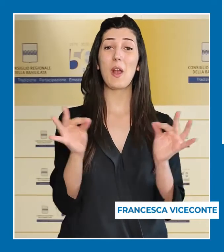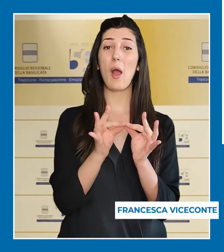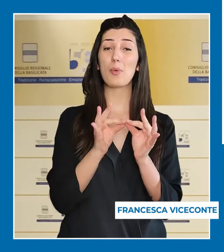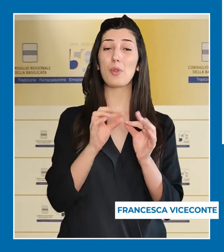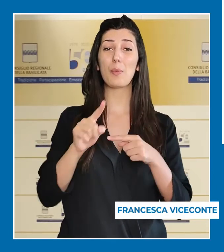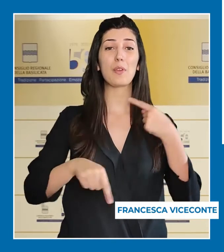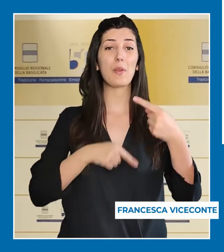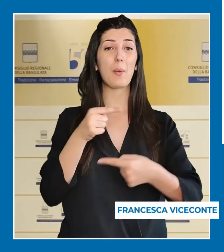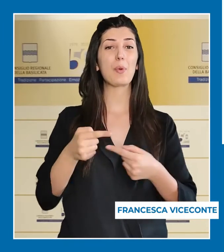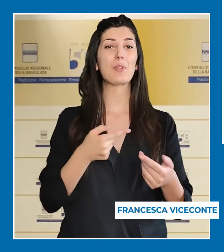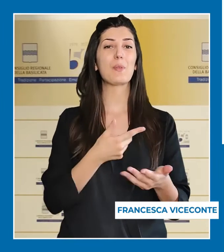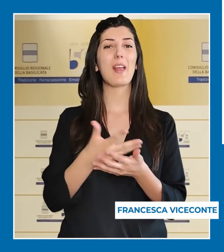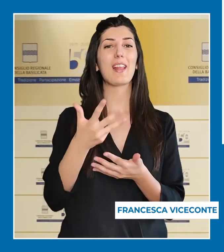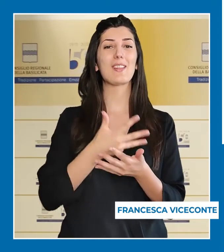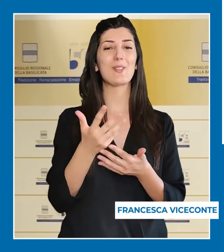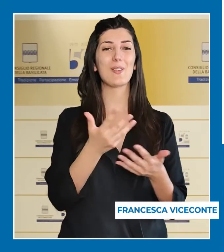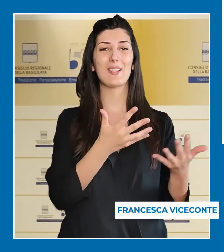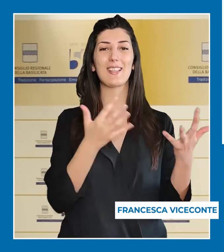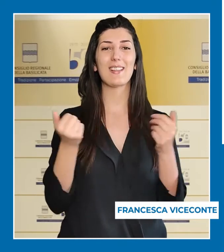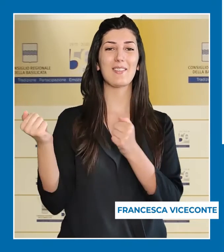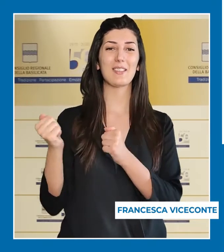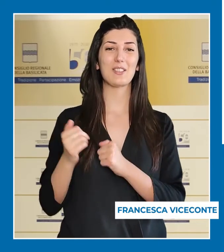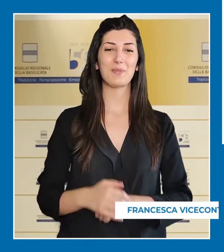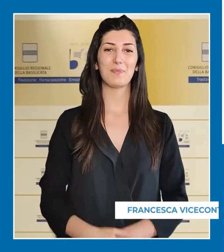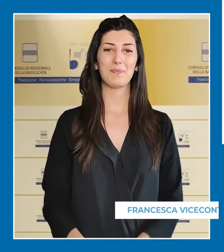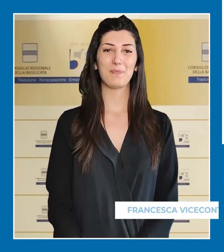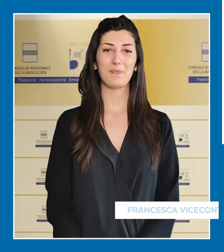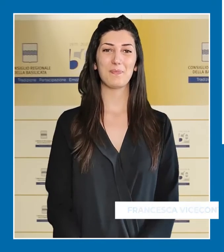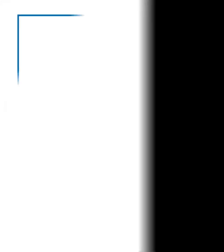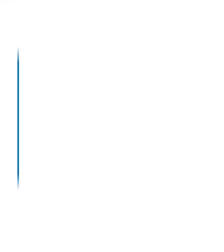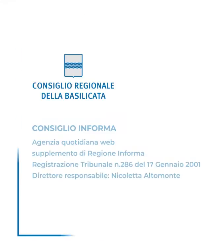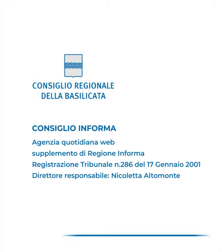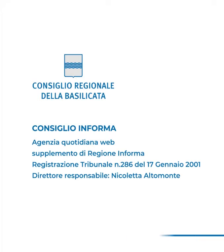prestata, l'appuntamento è per la prossima edizione.